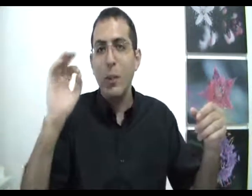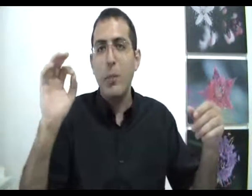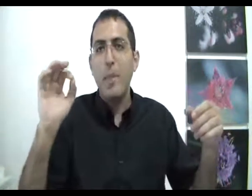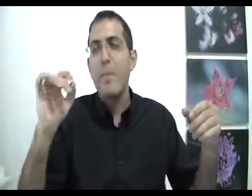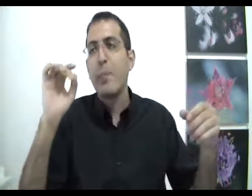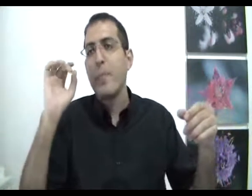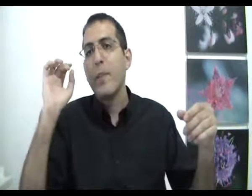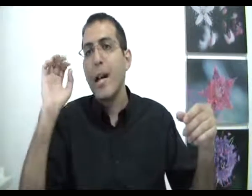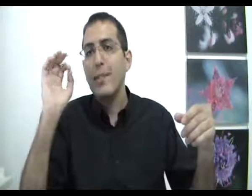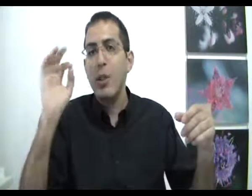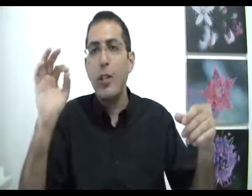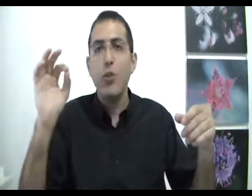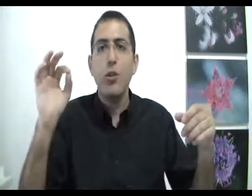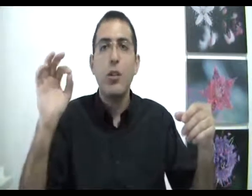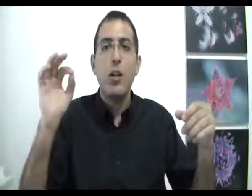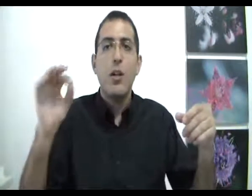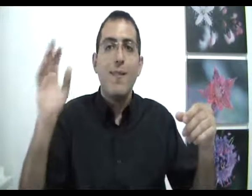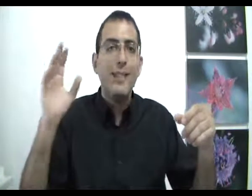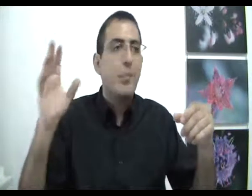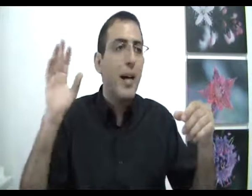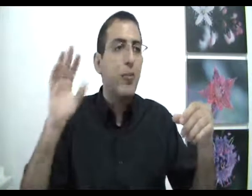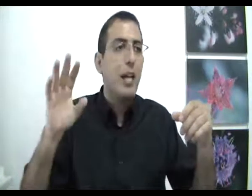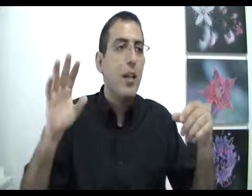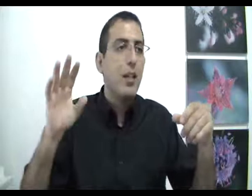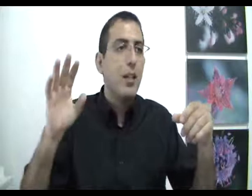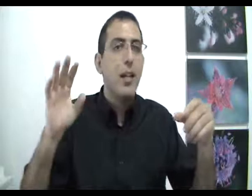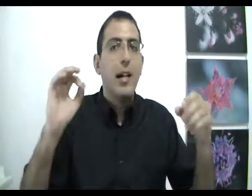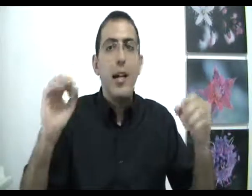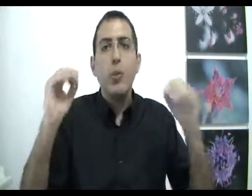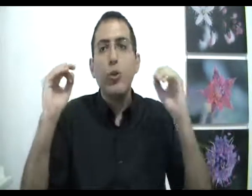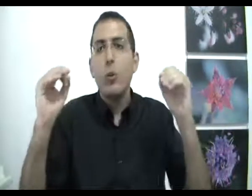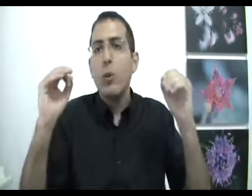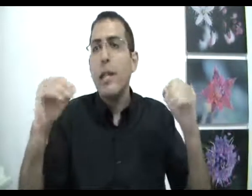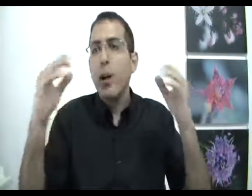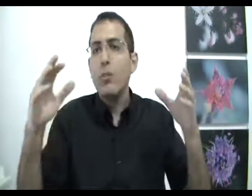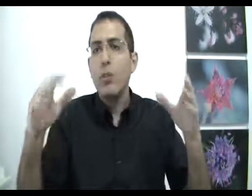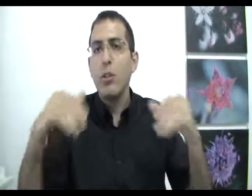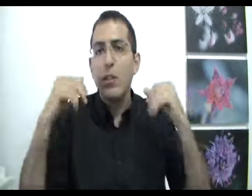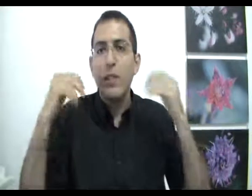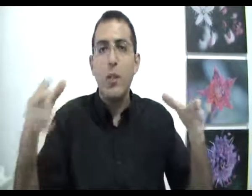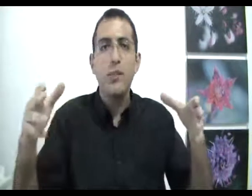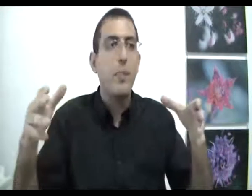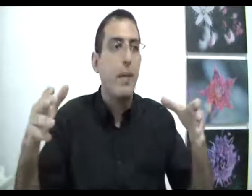עוד פעם הרצון הראשון והסיבה הראשונה הם נוצרו ללא רצון וללא סיבה